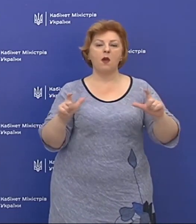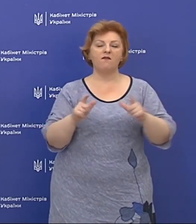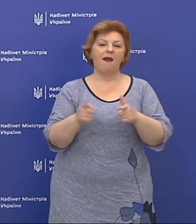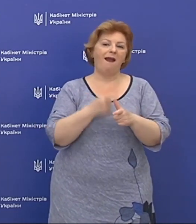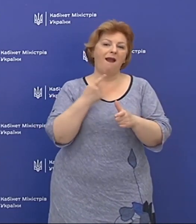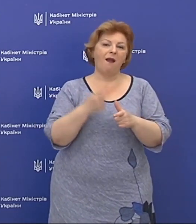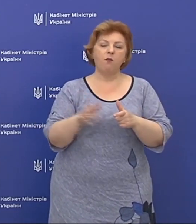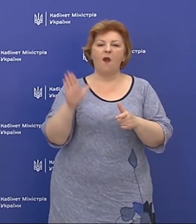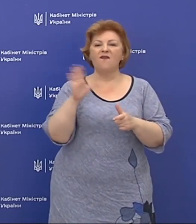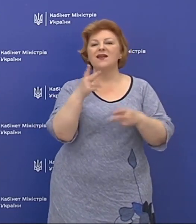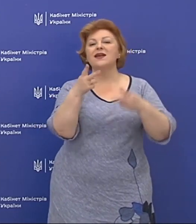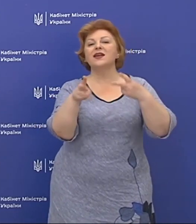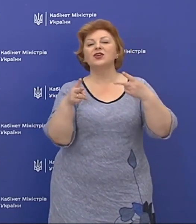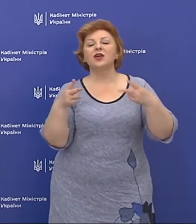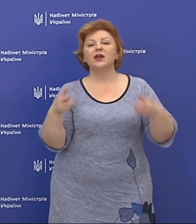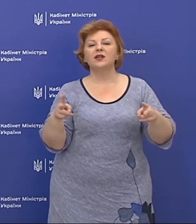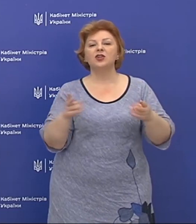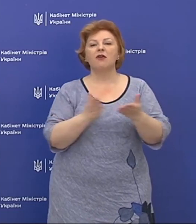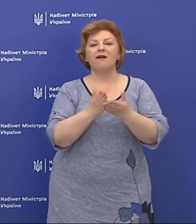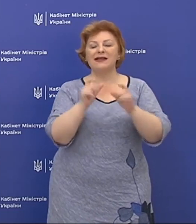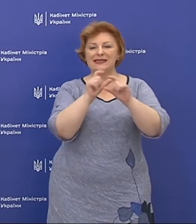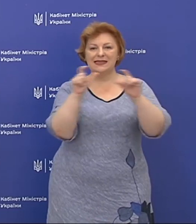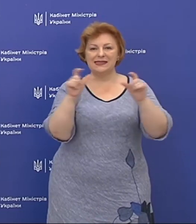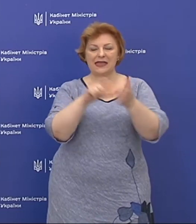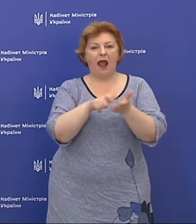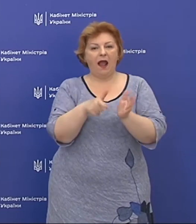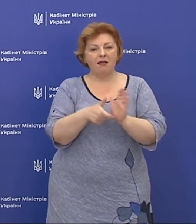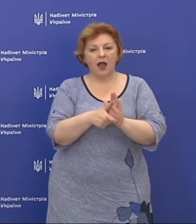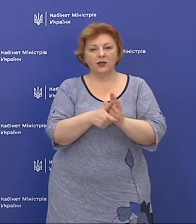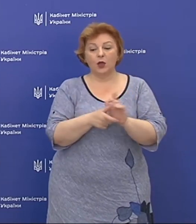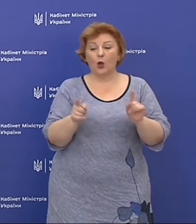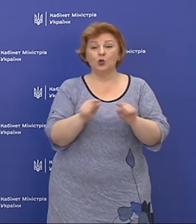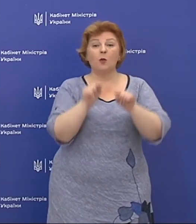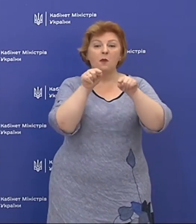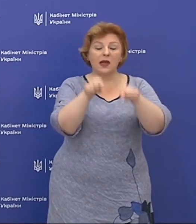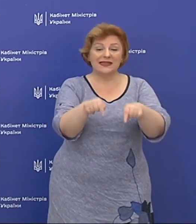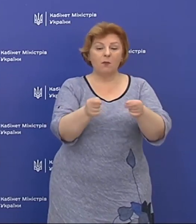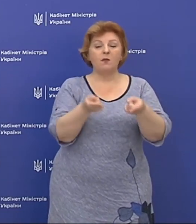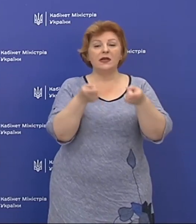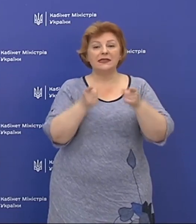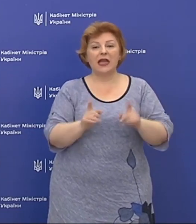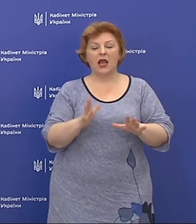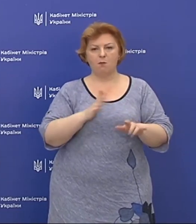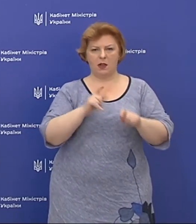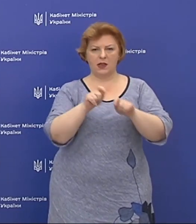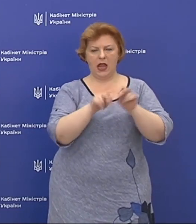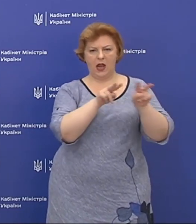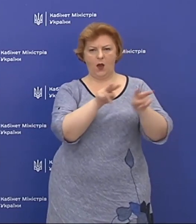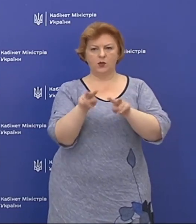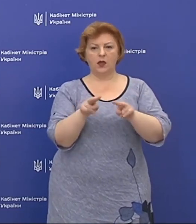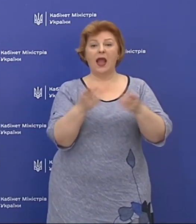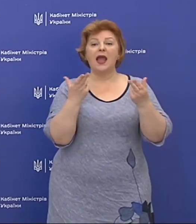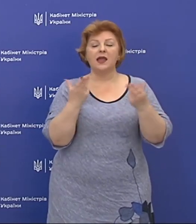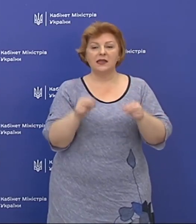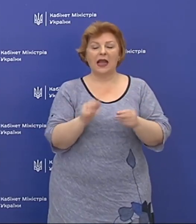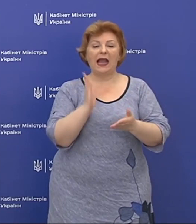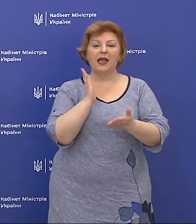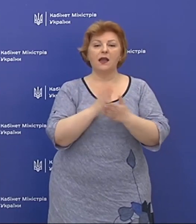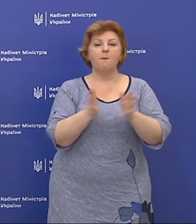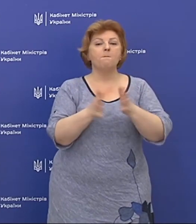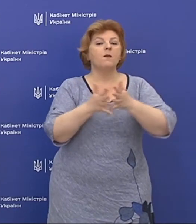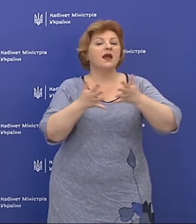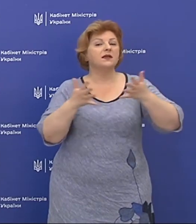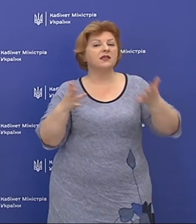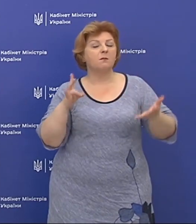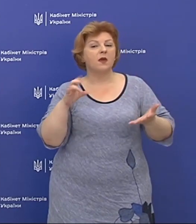або в інших закладах, для того, щоб там дійсно було контрольовано, там, де є максимальна